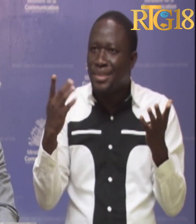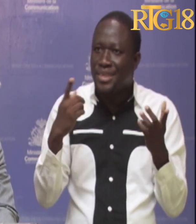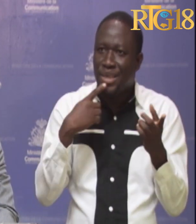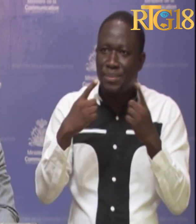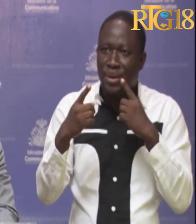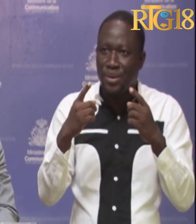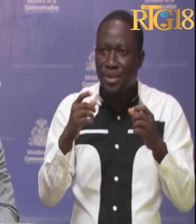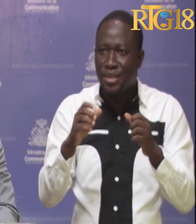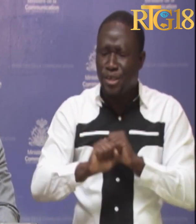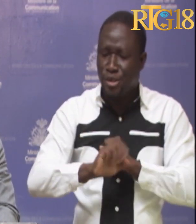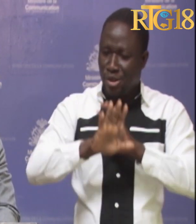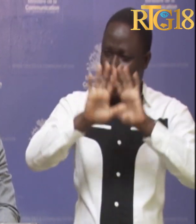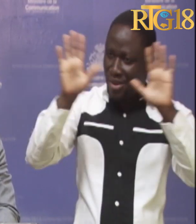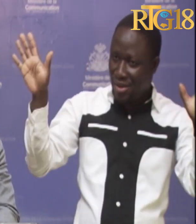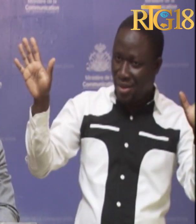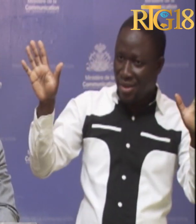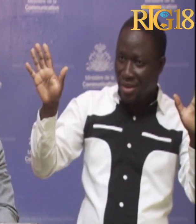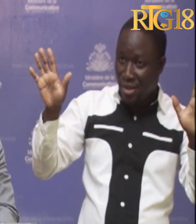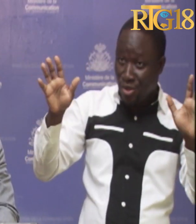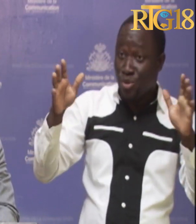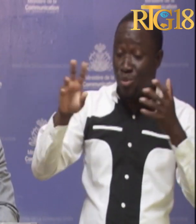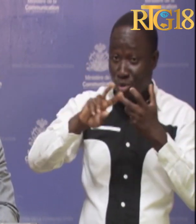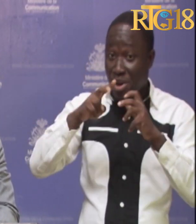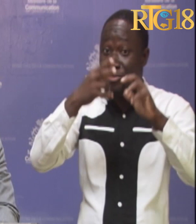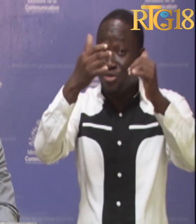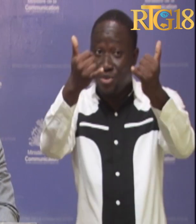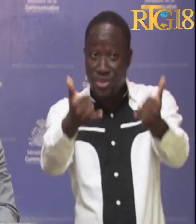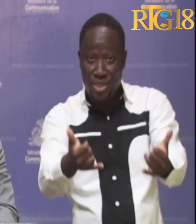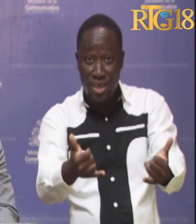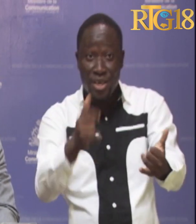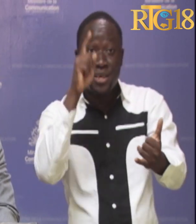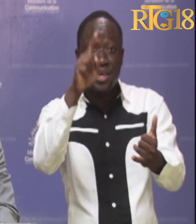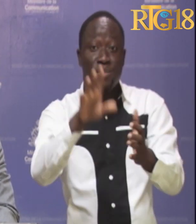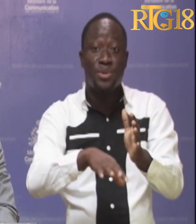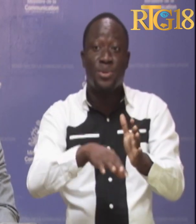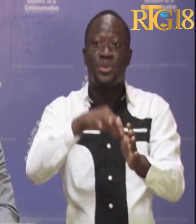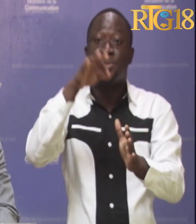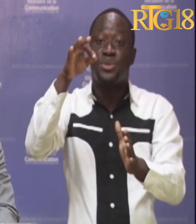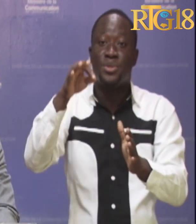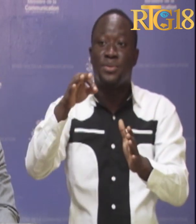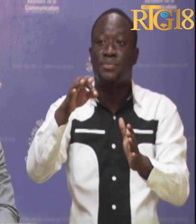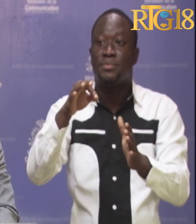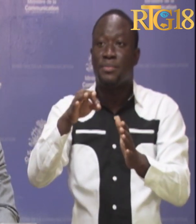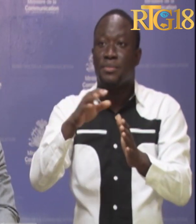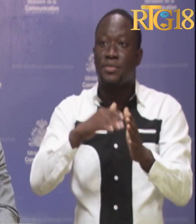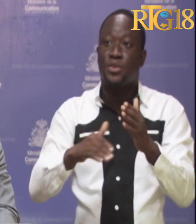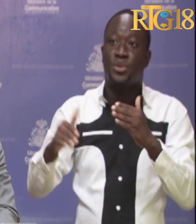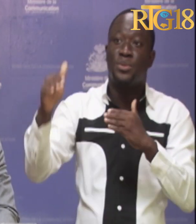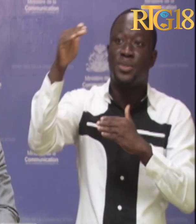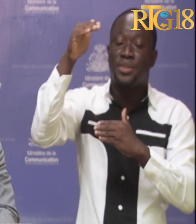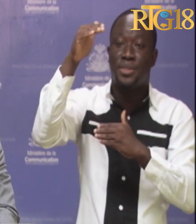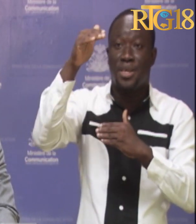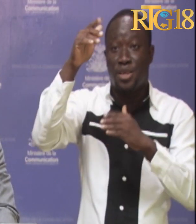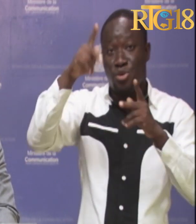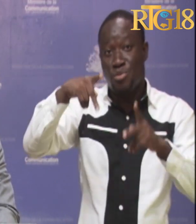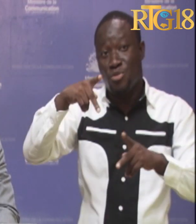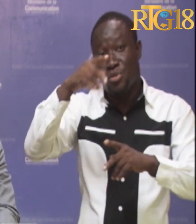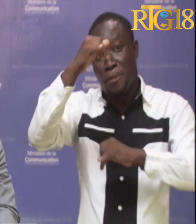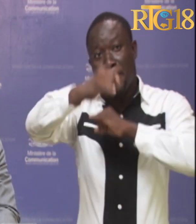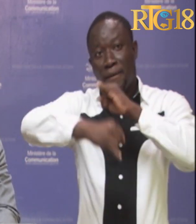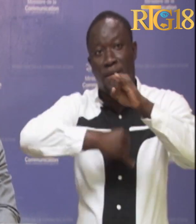explicite des enjeux actuels qui doivent se trouver au substrat des agents internationaux,